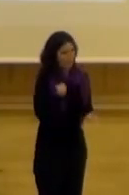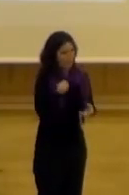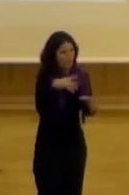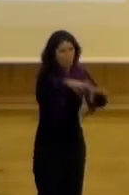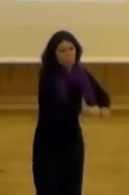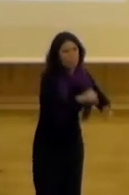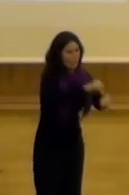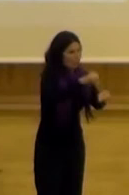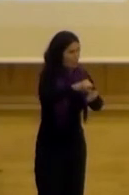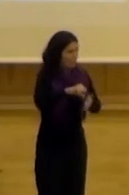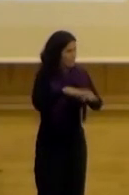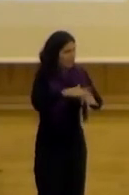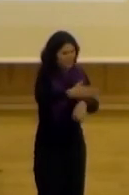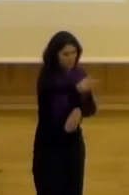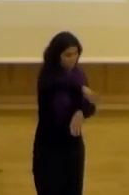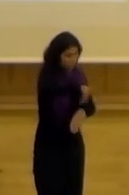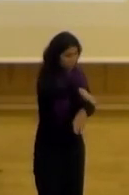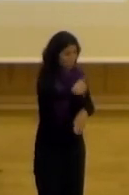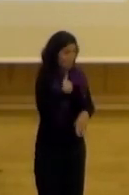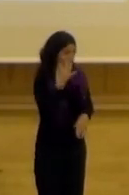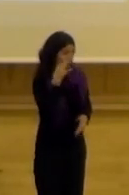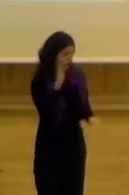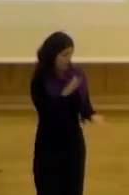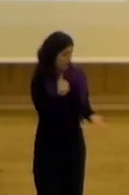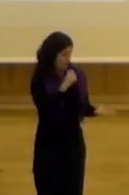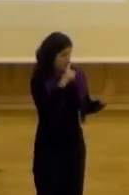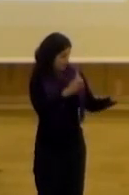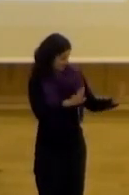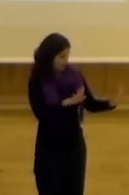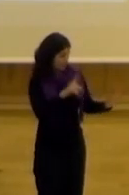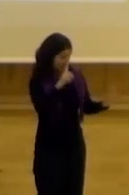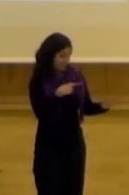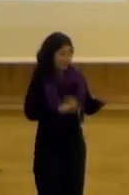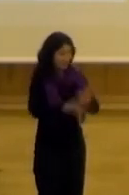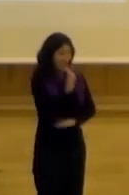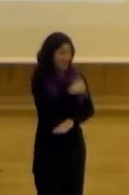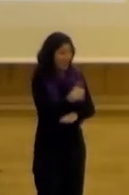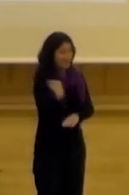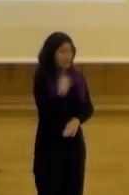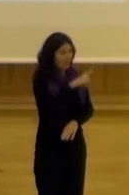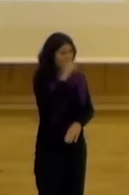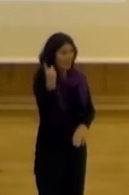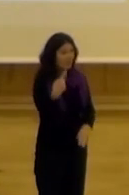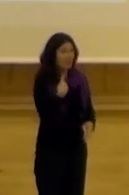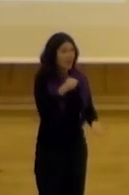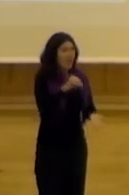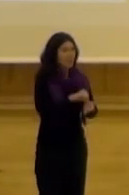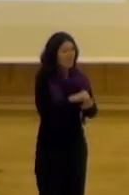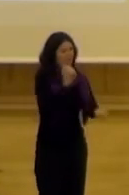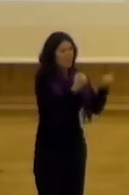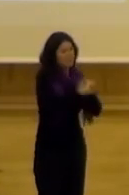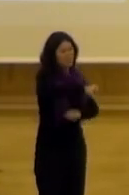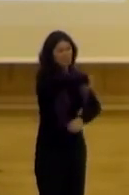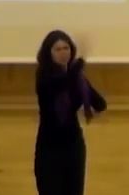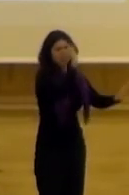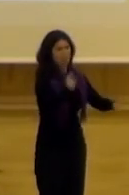ciudad para todos una de las cuestiones que salía yo tengo una niña de 6 años que siempre que salimos a la calle en Madrid me dice la ciudad es más para coches